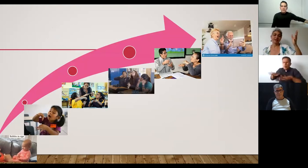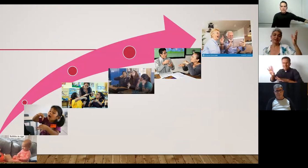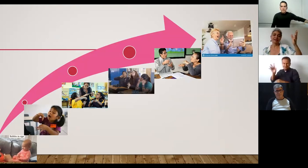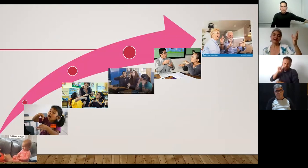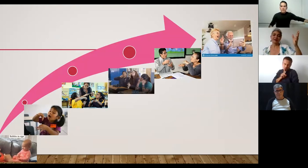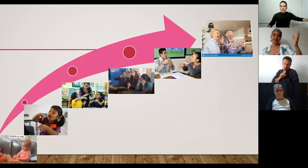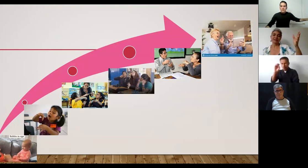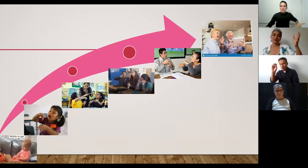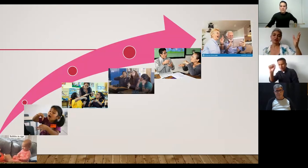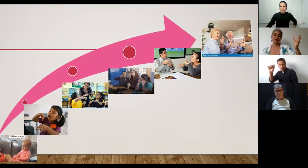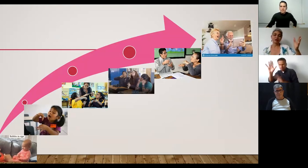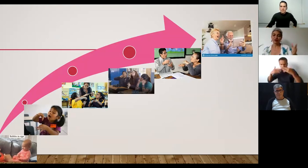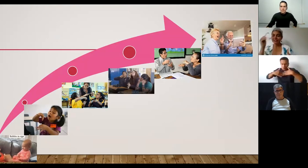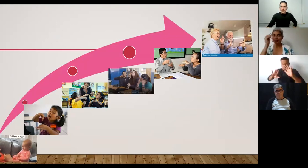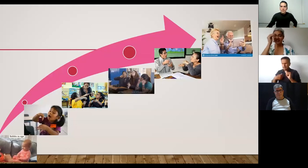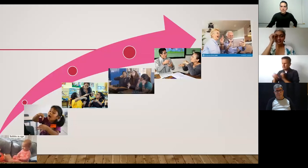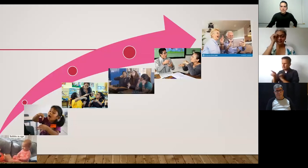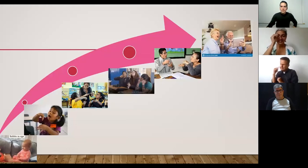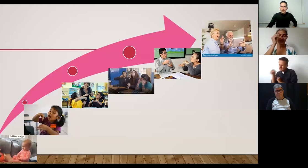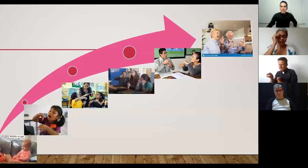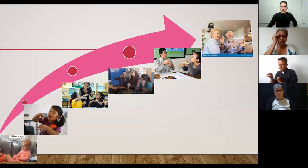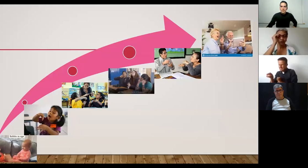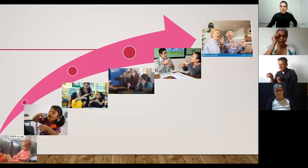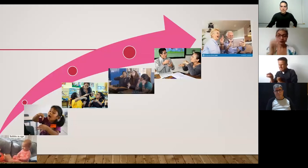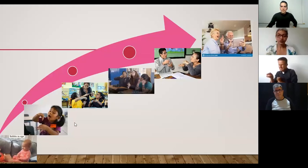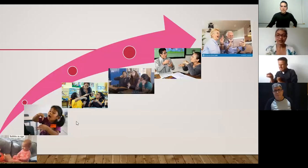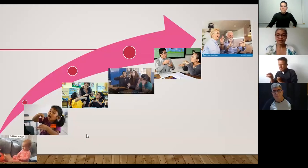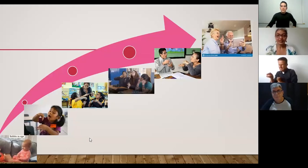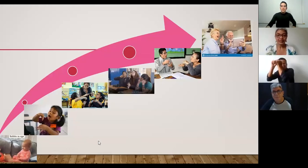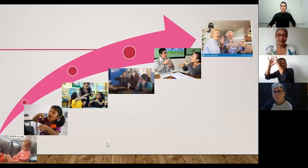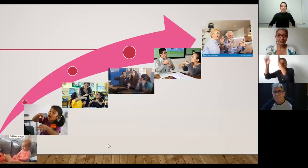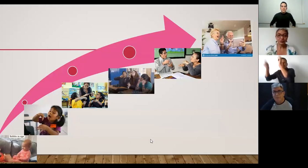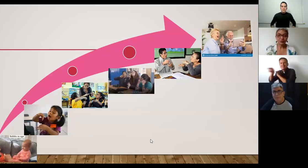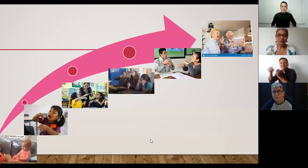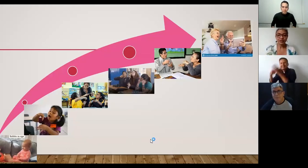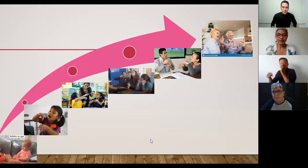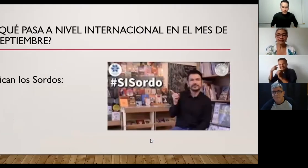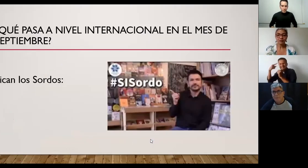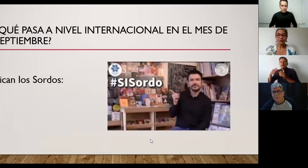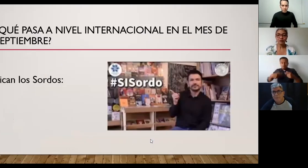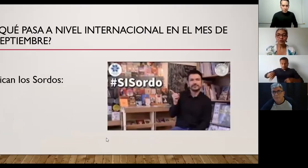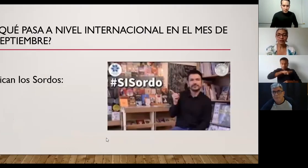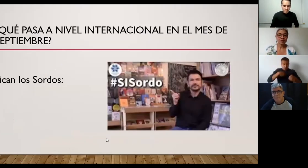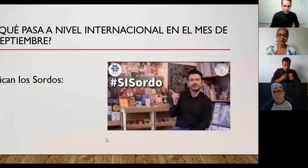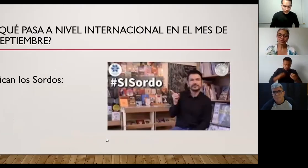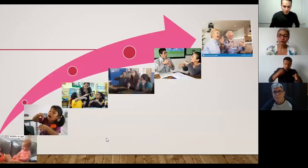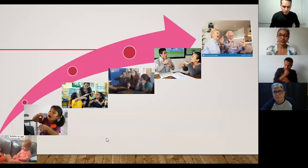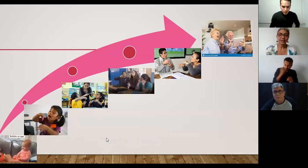pues el sueño yo diría de todos los que trabajamos y estamos con la comunidad sorda